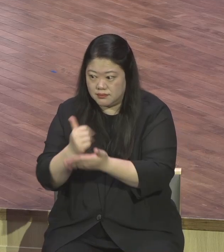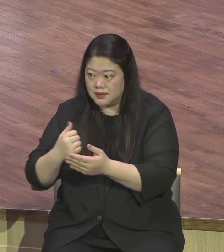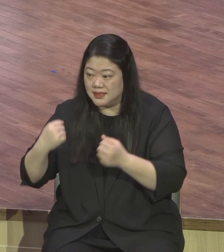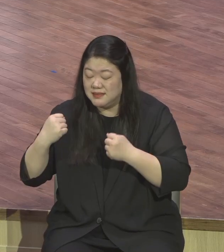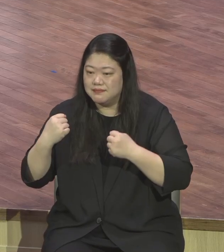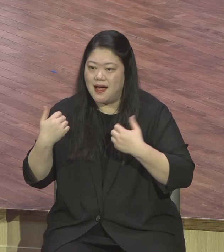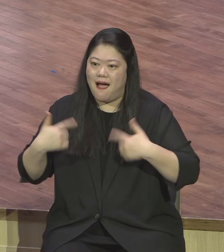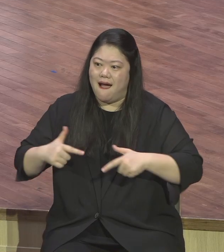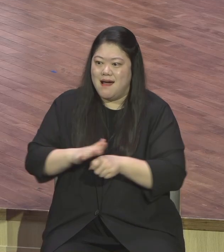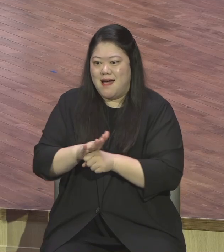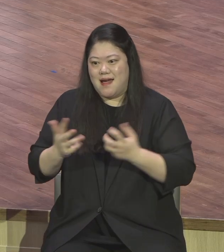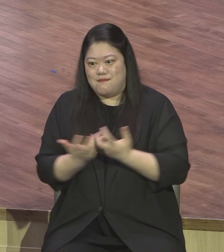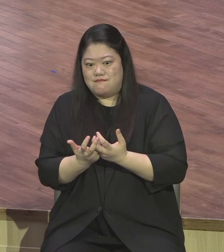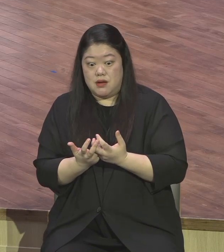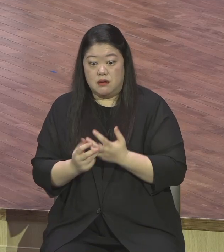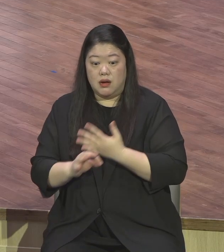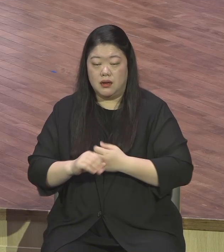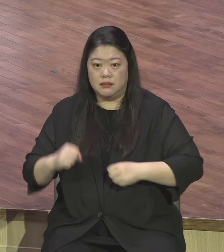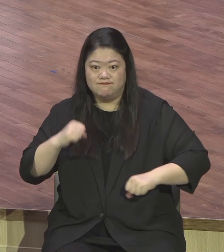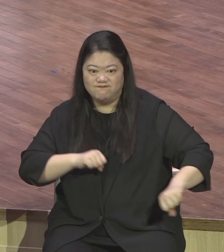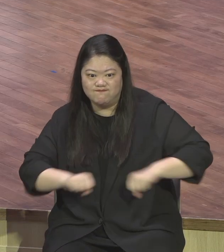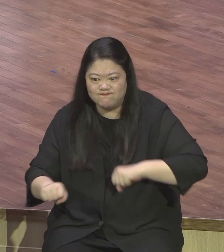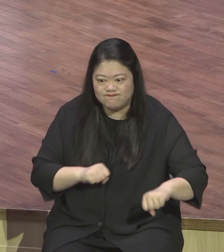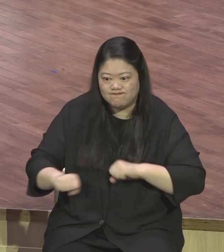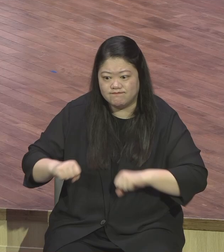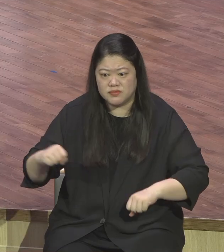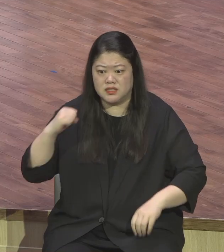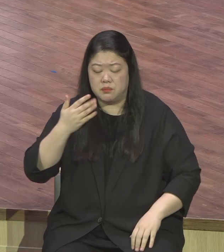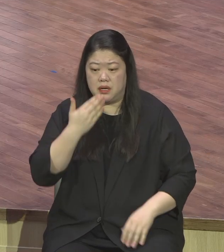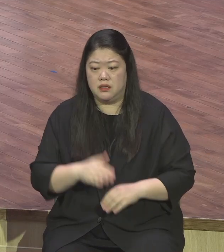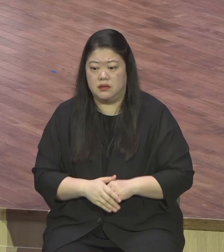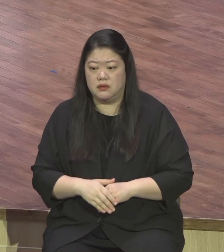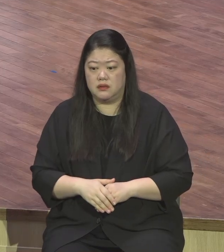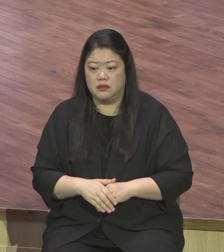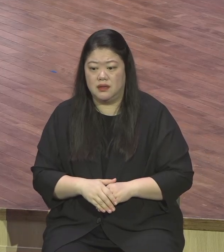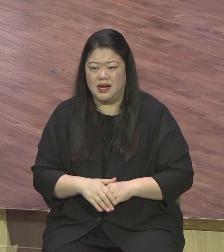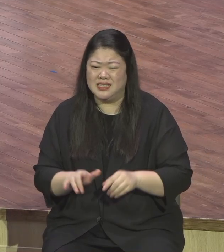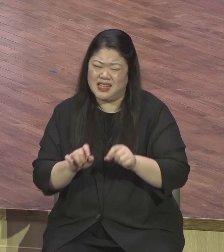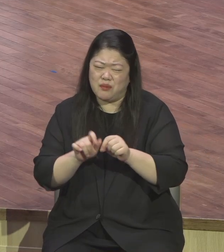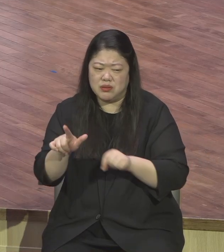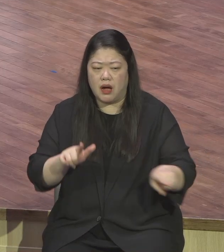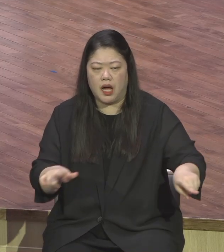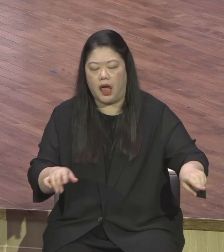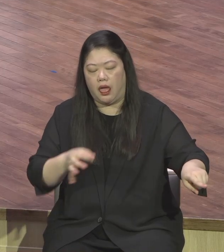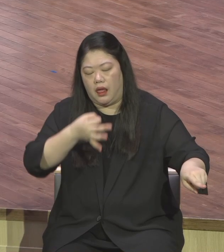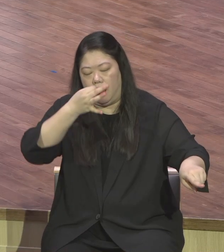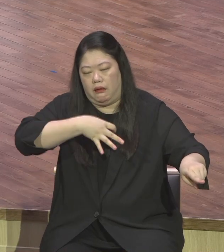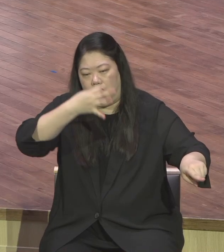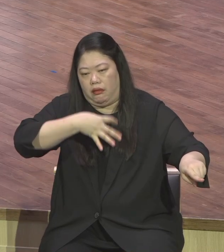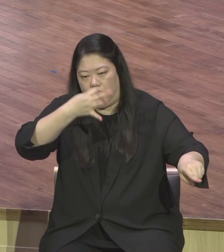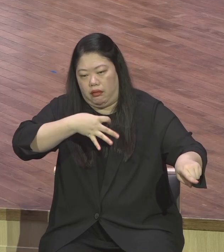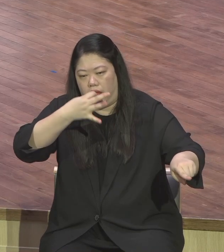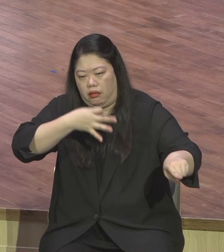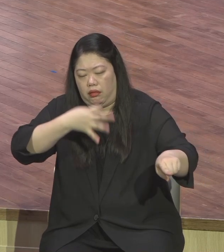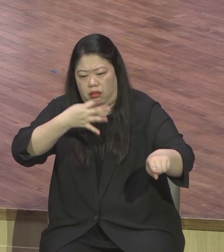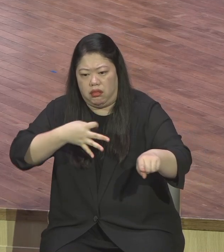다 지체했어요 다 힘들다고 합니다 그런데 이 사람은 같은 직장에 있는데